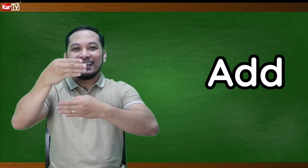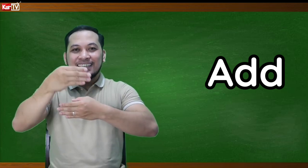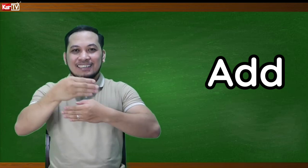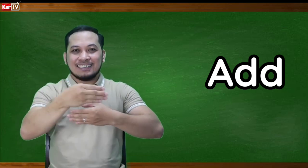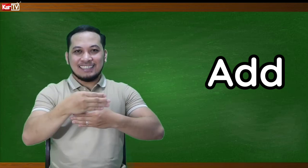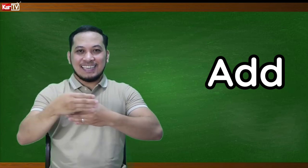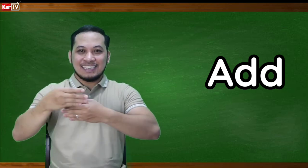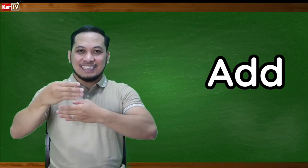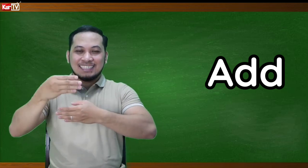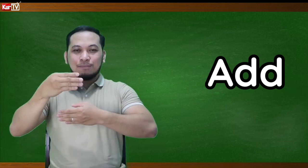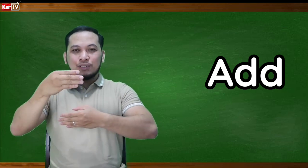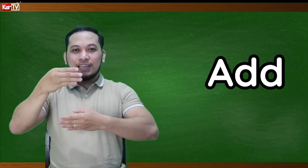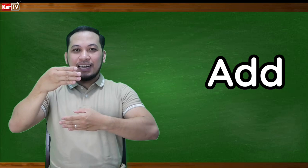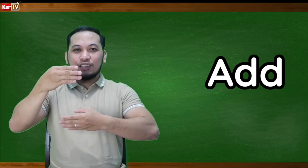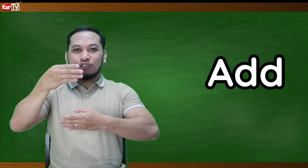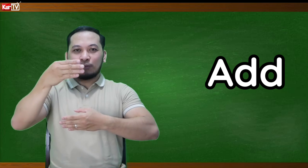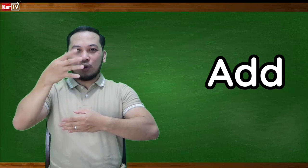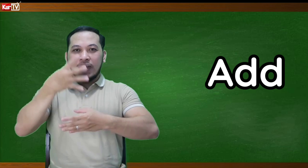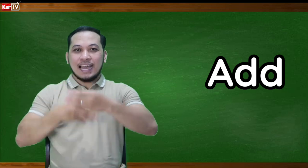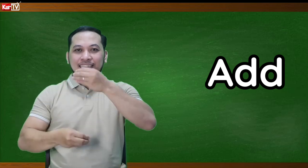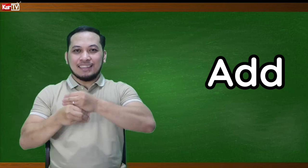Yes. Tapos gaganito nyo po. Add.